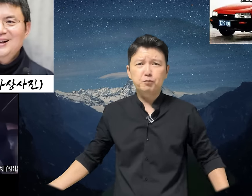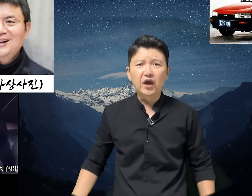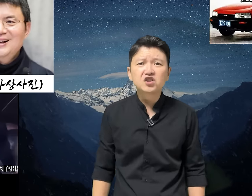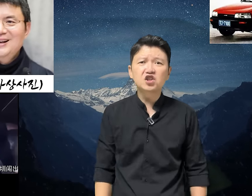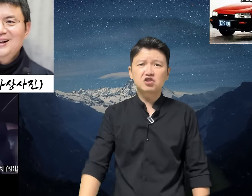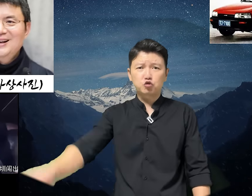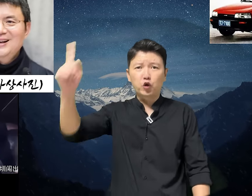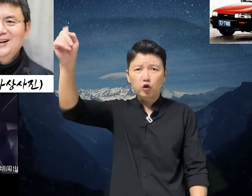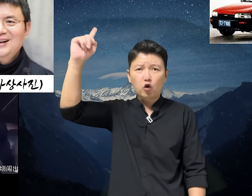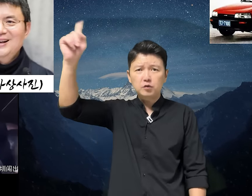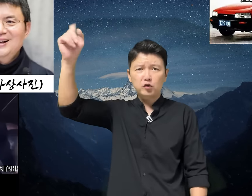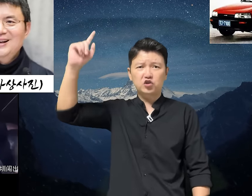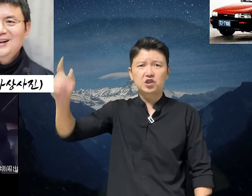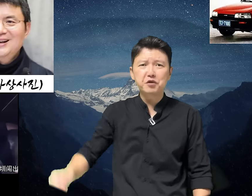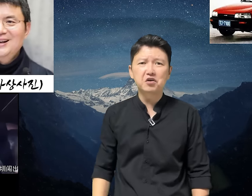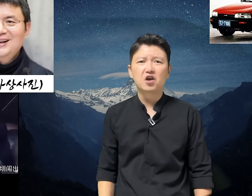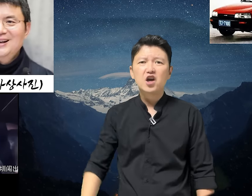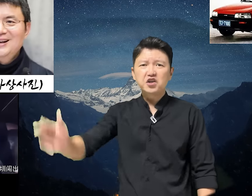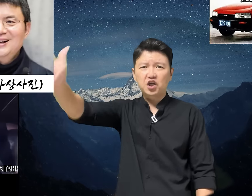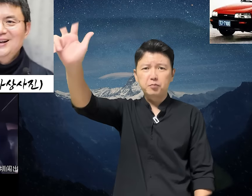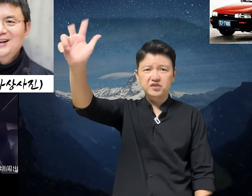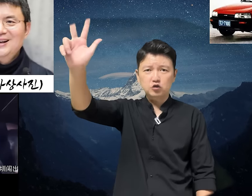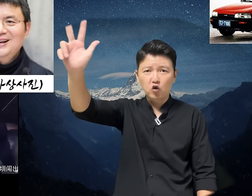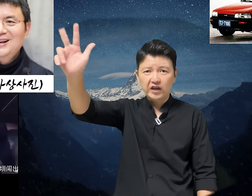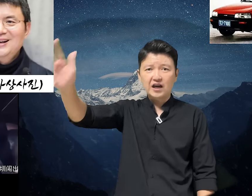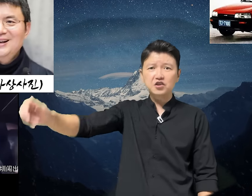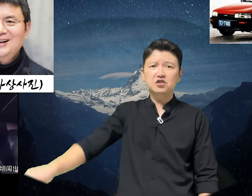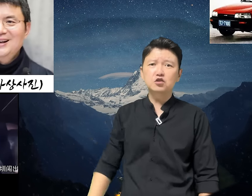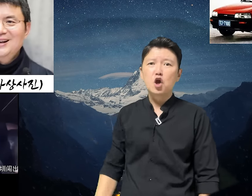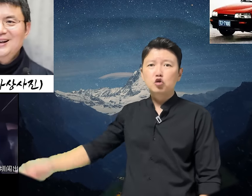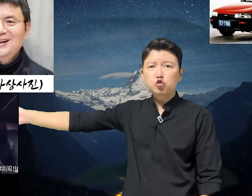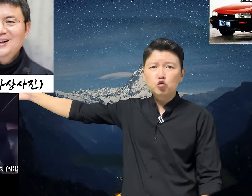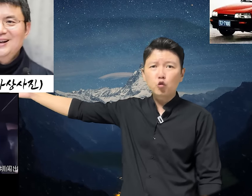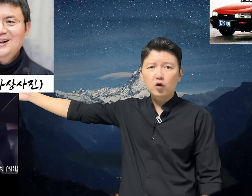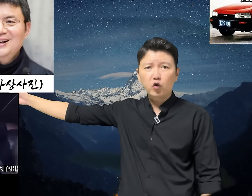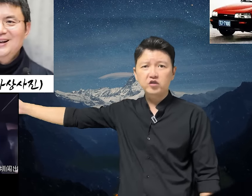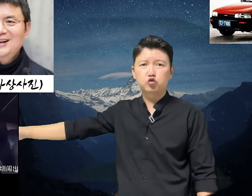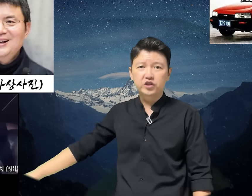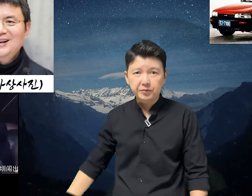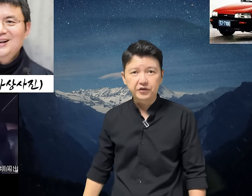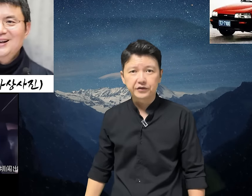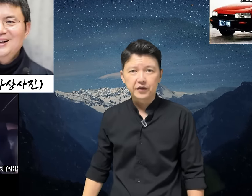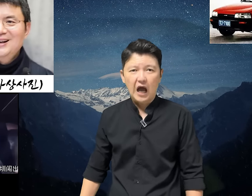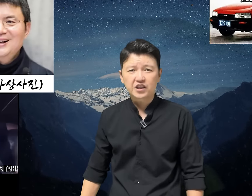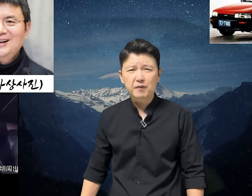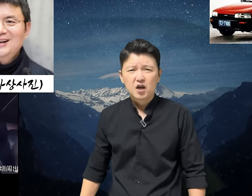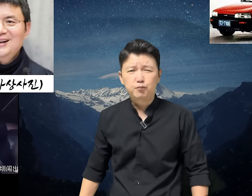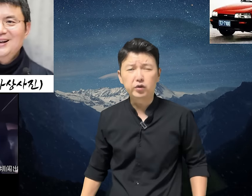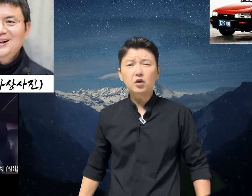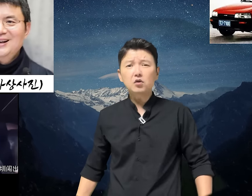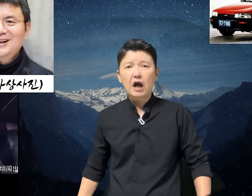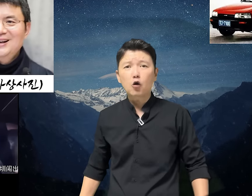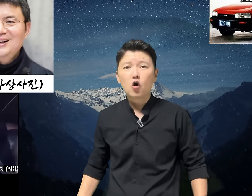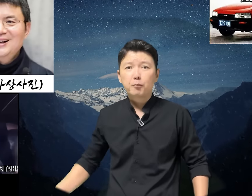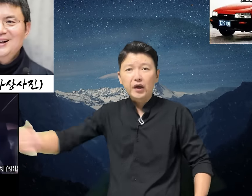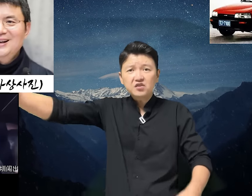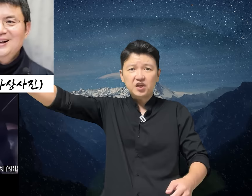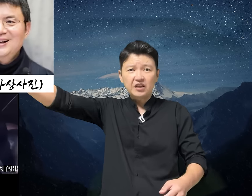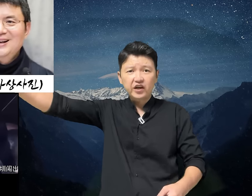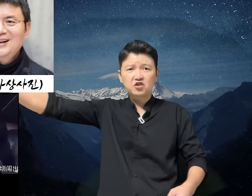베이징에서 최고급으로 치면 이 세 번째 손가락 안에 드는 중국의 숙집인데 하지만 붕 하고 벤츠 한 대가